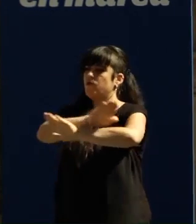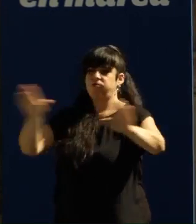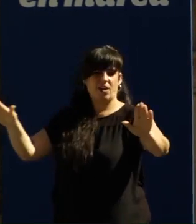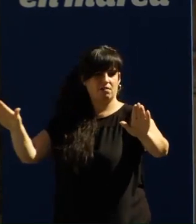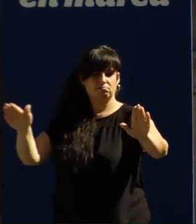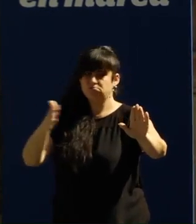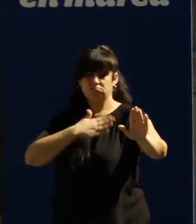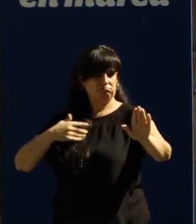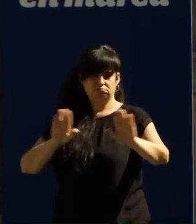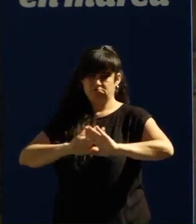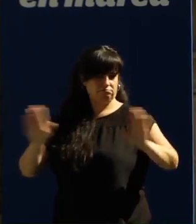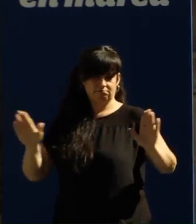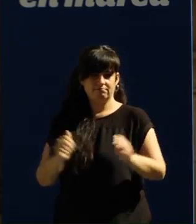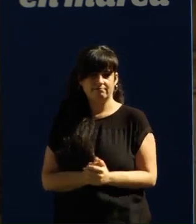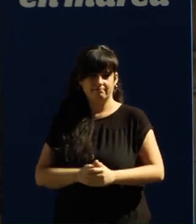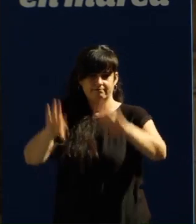extinción como para a ENCE